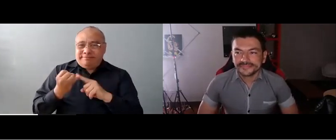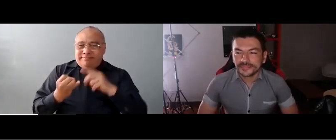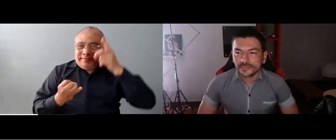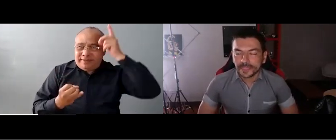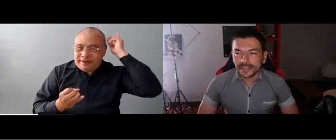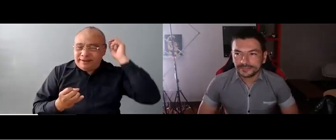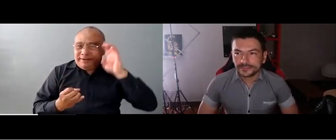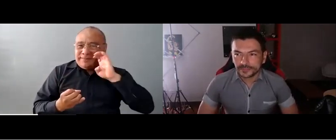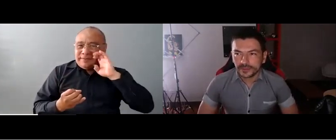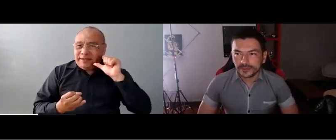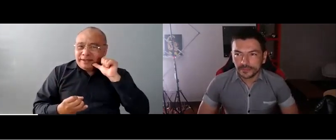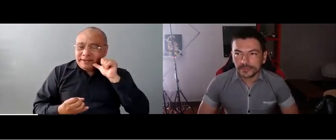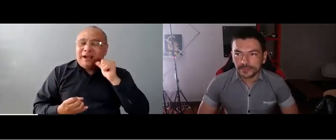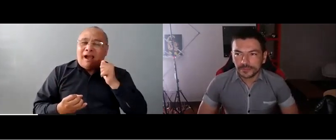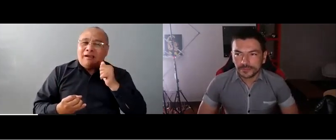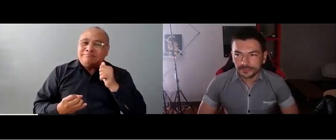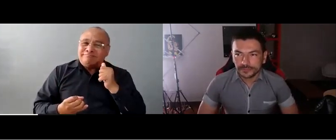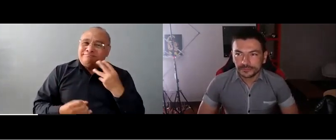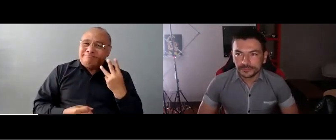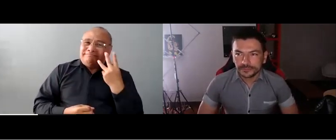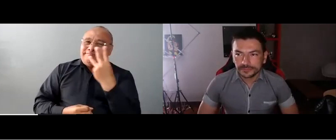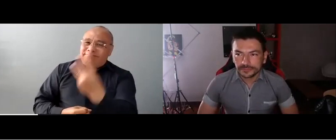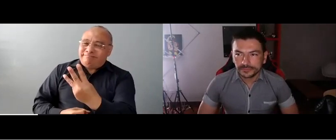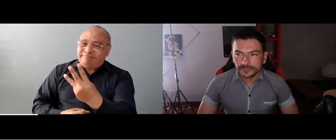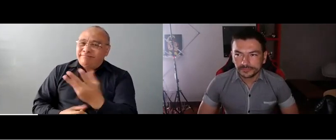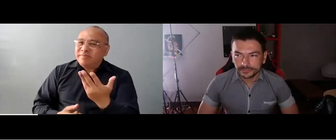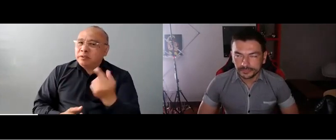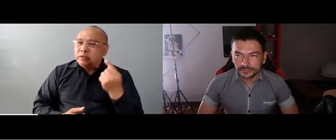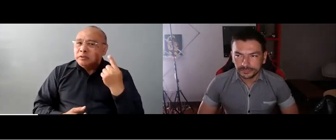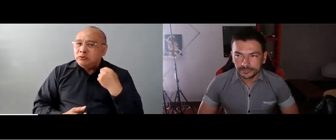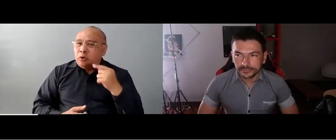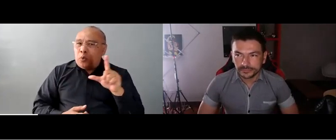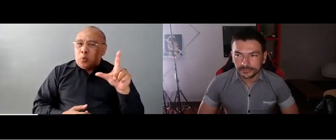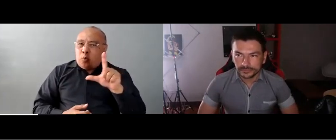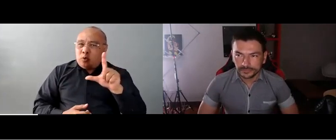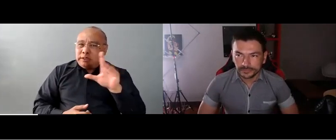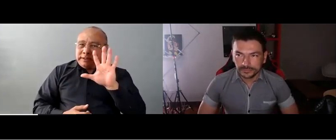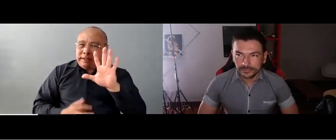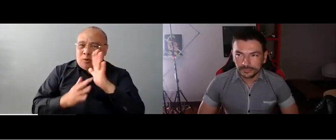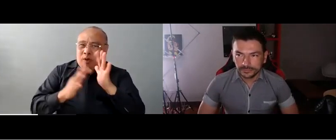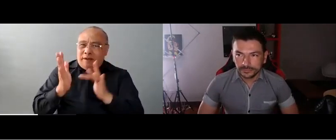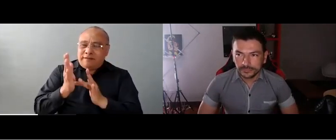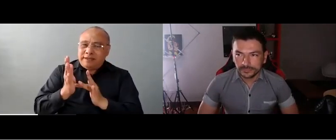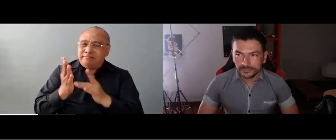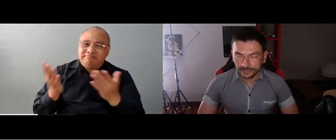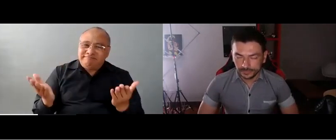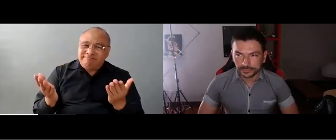En este momento estamos Daniel Ocampo y Erika Melgarejo junto conmigo para